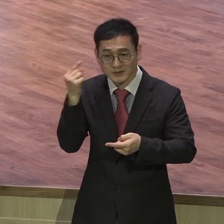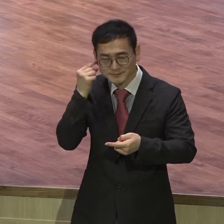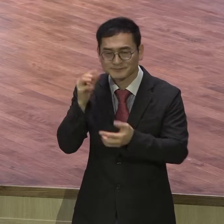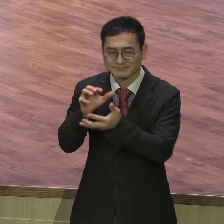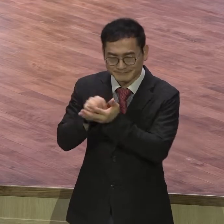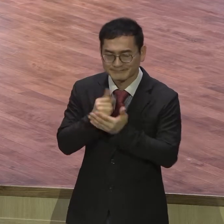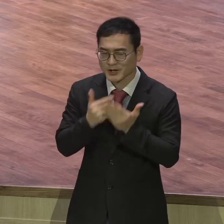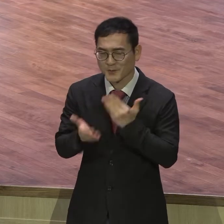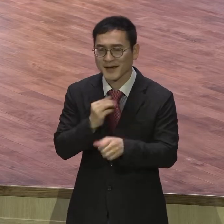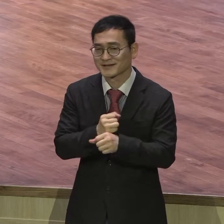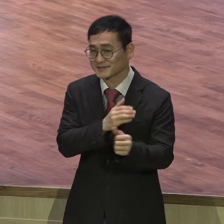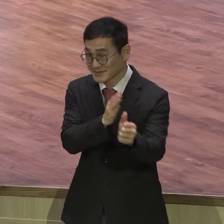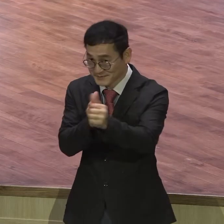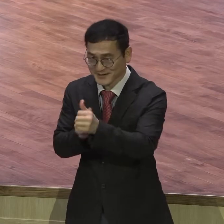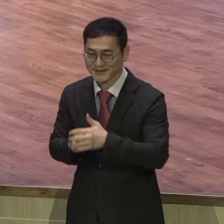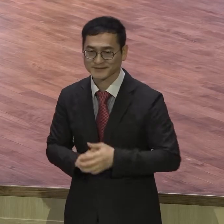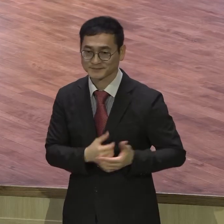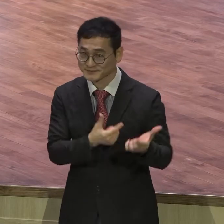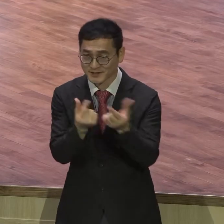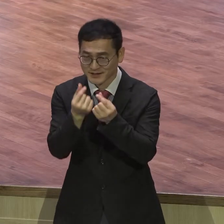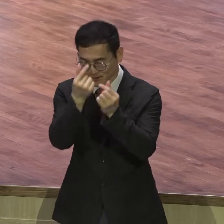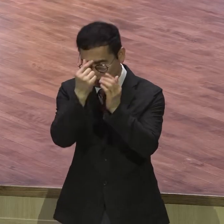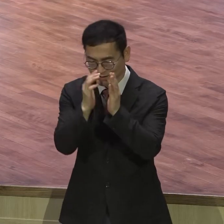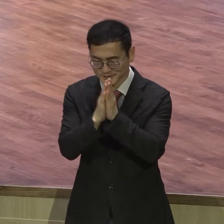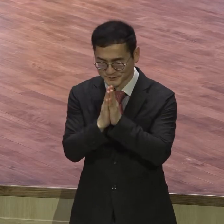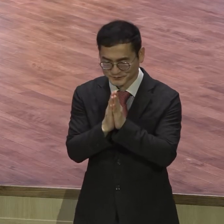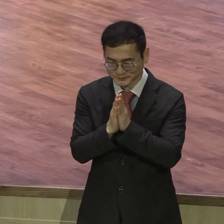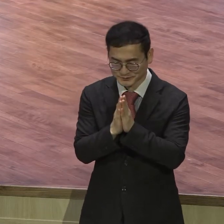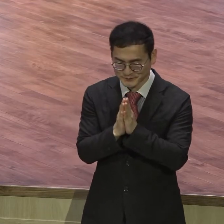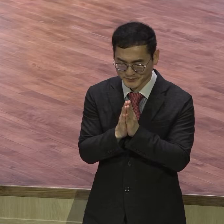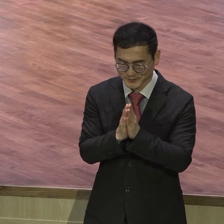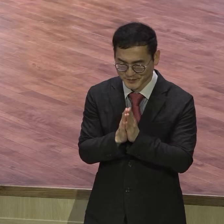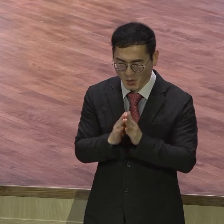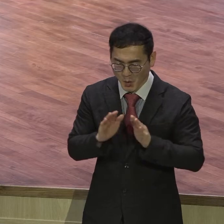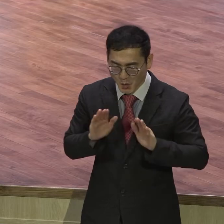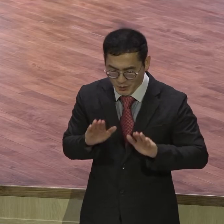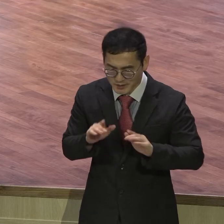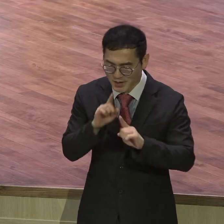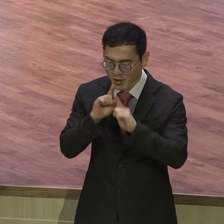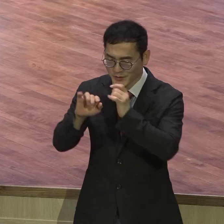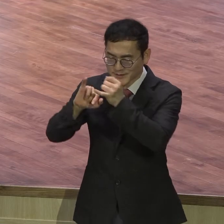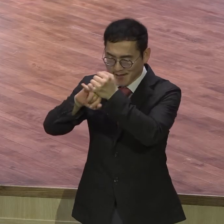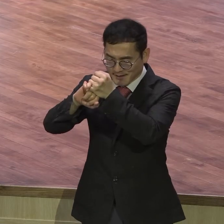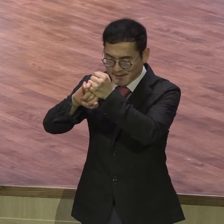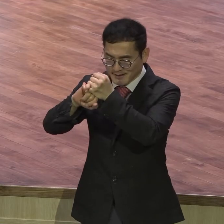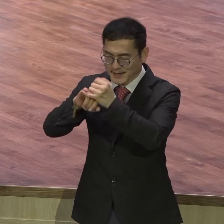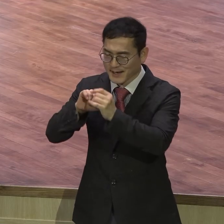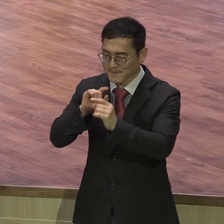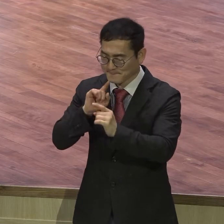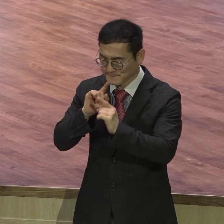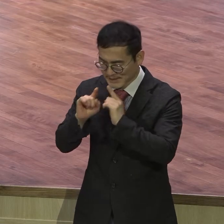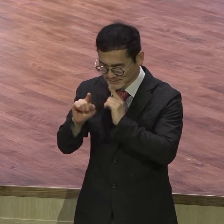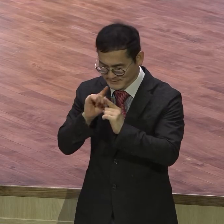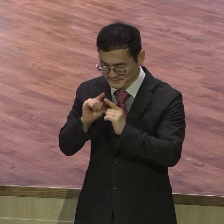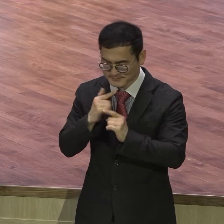아버지 하나님 오늘 심리학 기도회 때 주신 이 언약의 말씀 갈급한 마음으로 이렇게